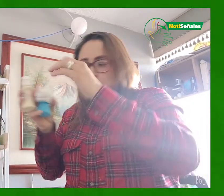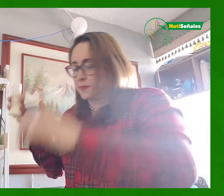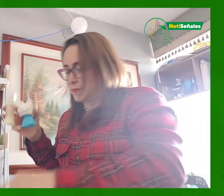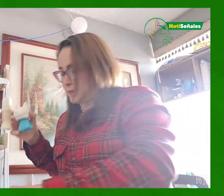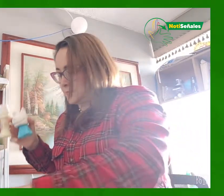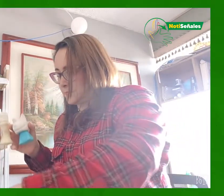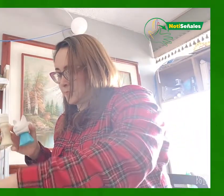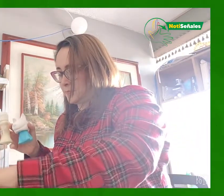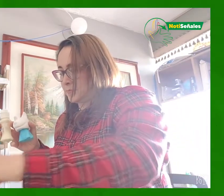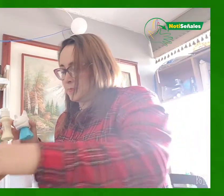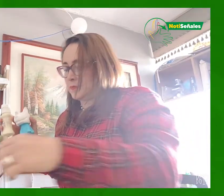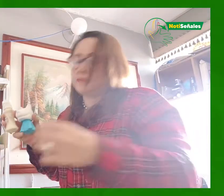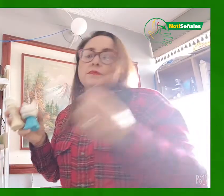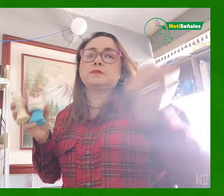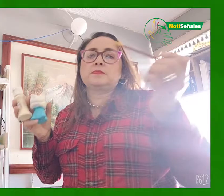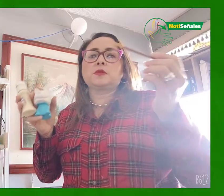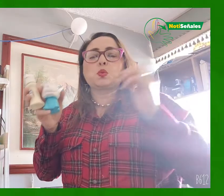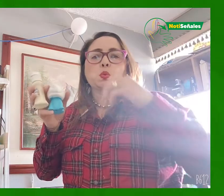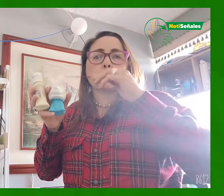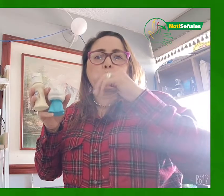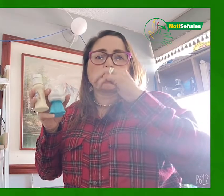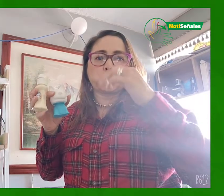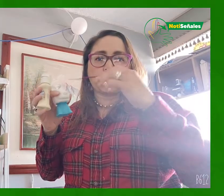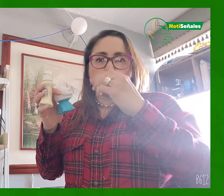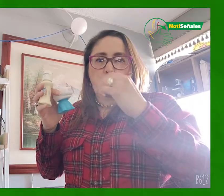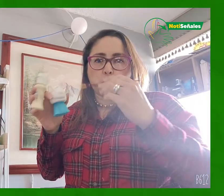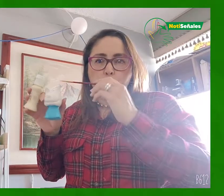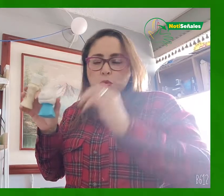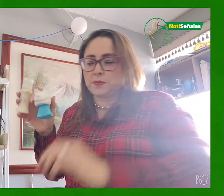Tercero, se le aplica una base blanca con un pincel.